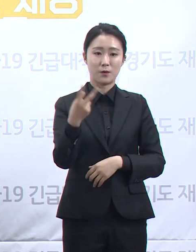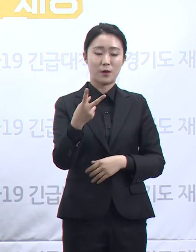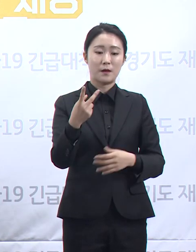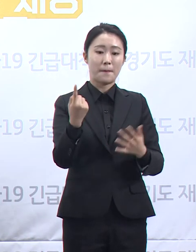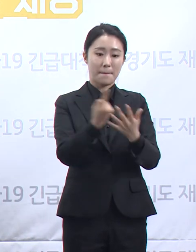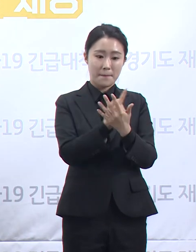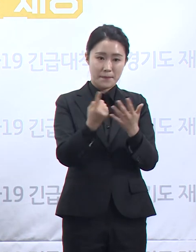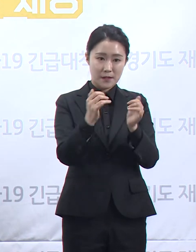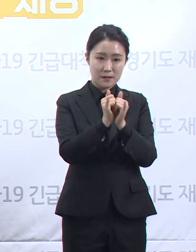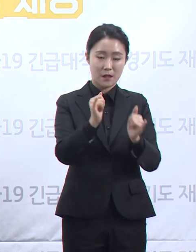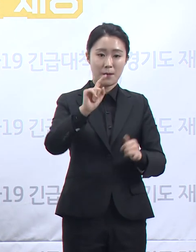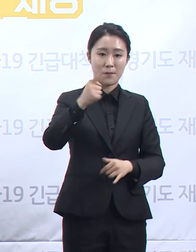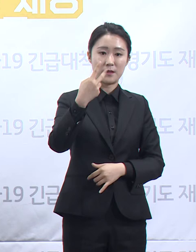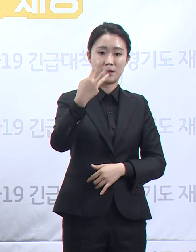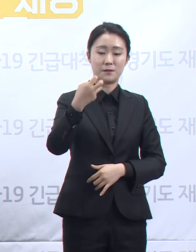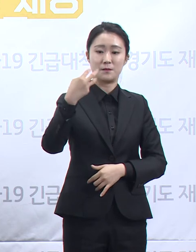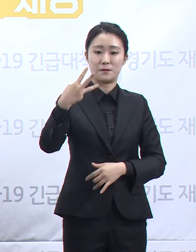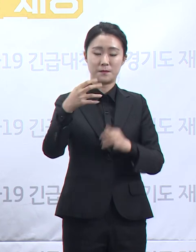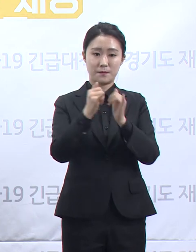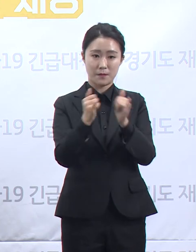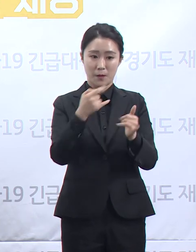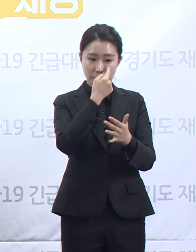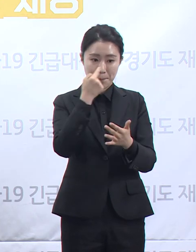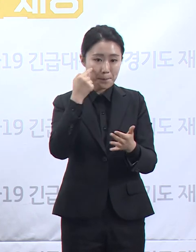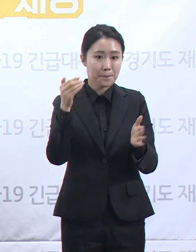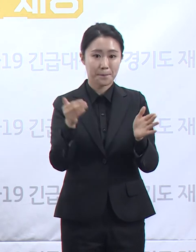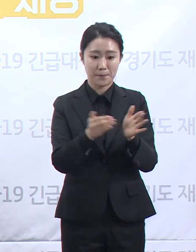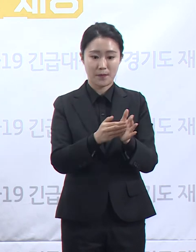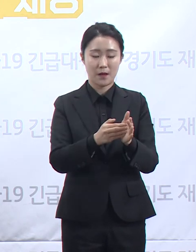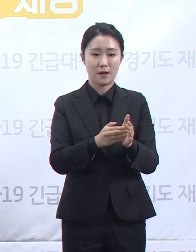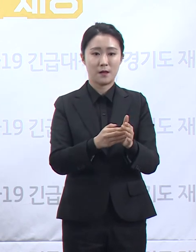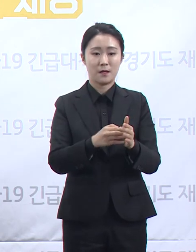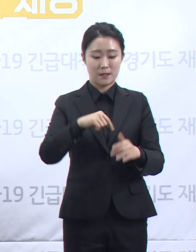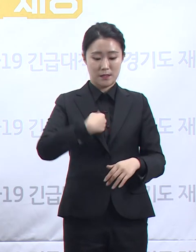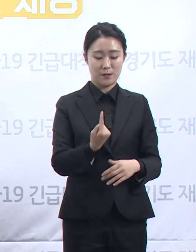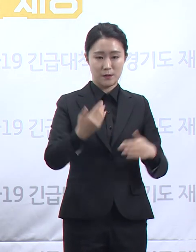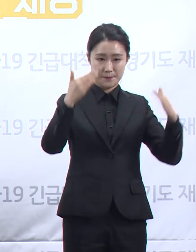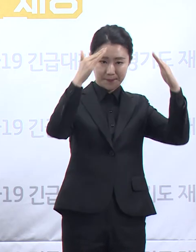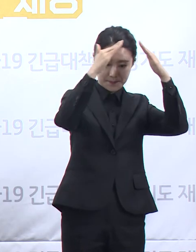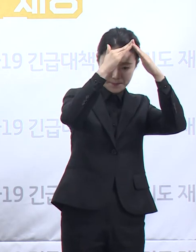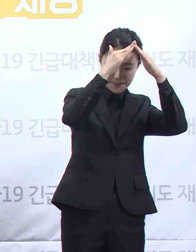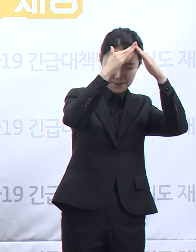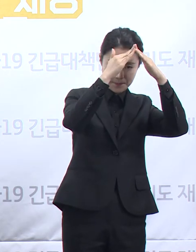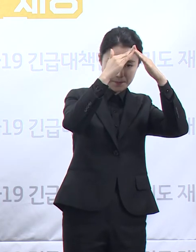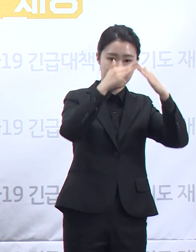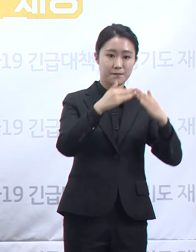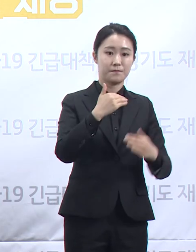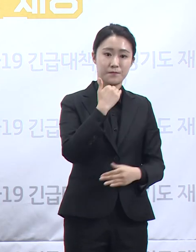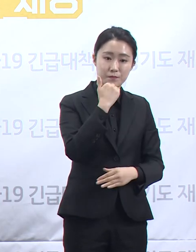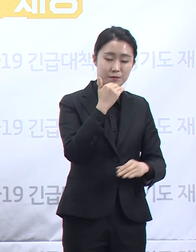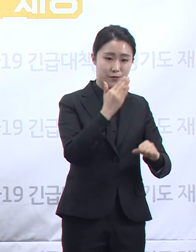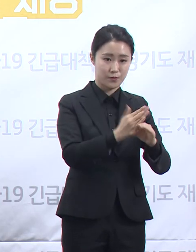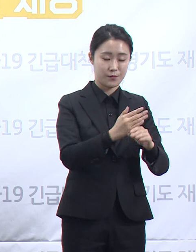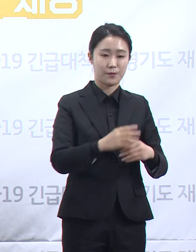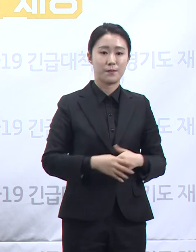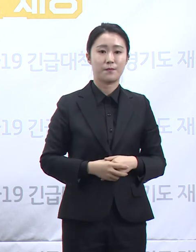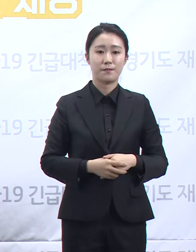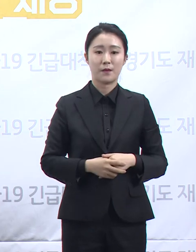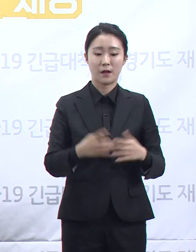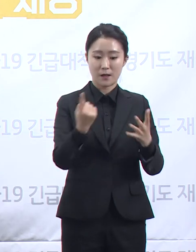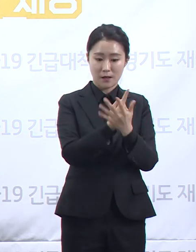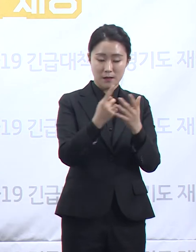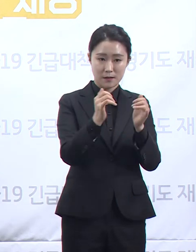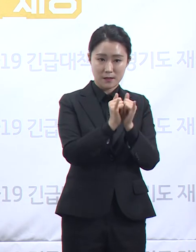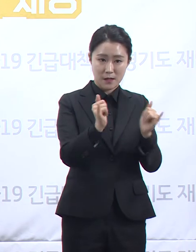자가격리 분류 조치 중입니다. 접촉자 133명은 병원 직원 17명, 입원 환자